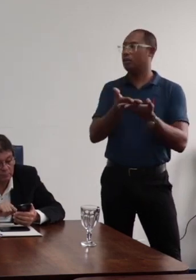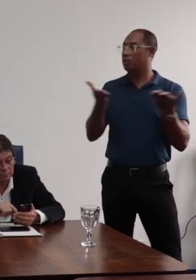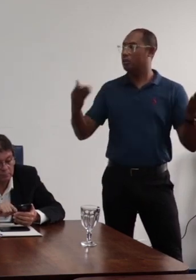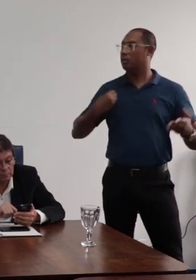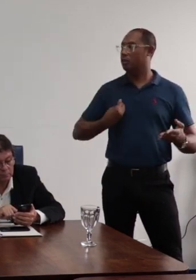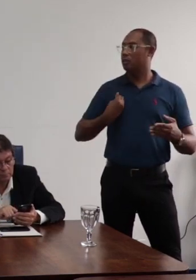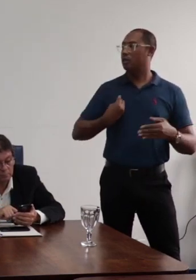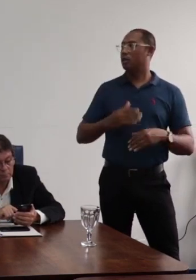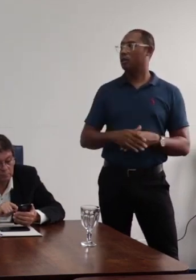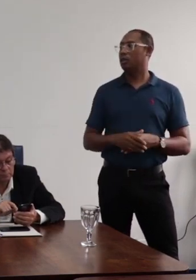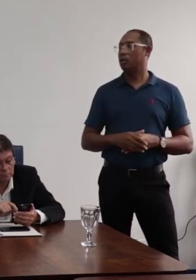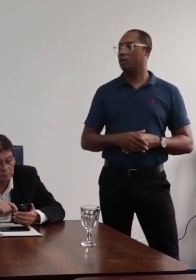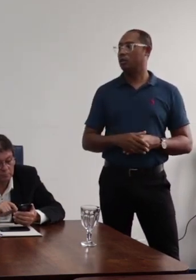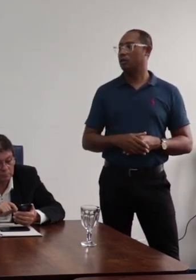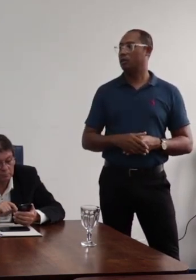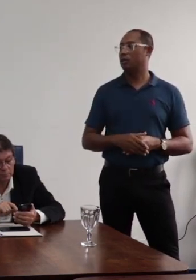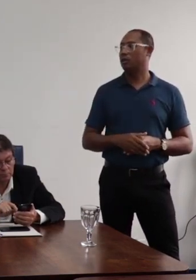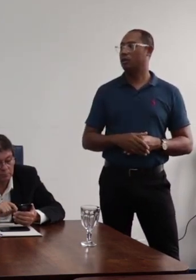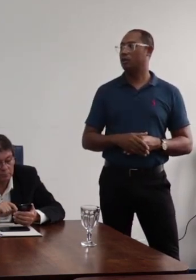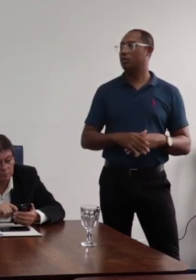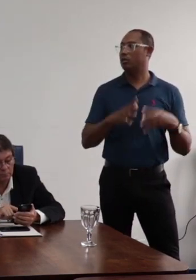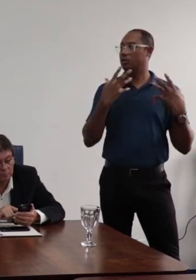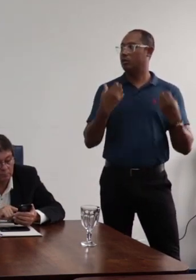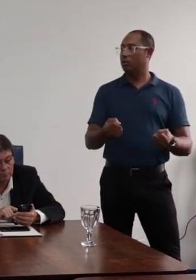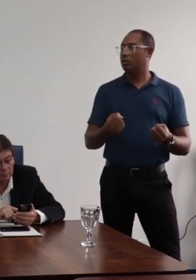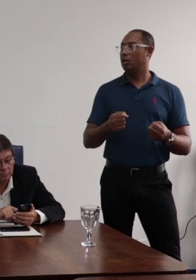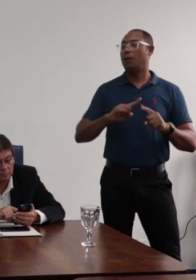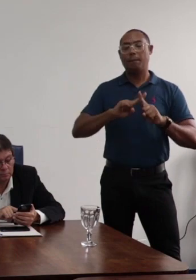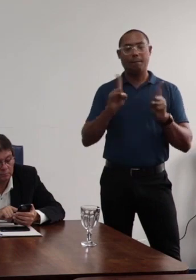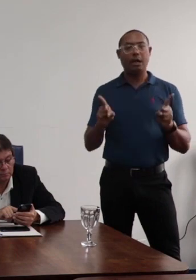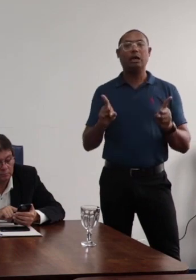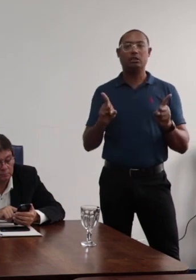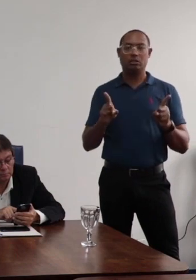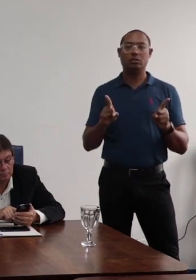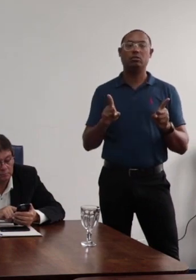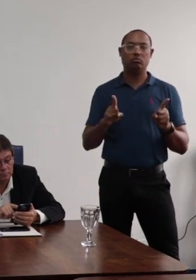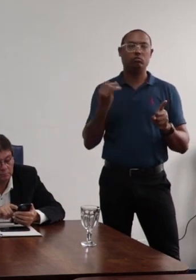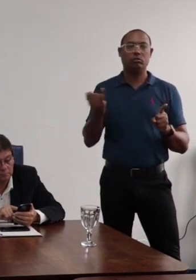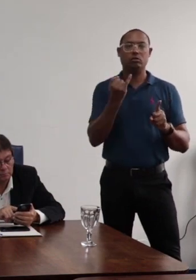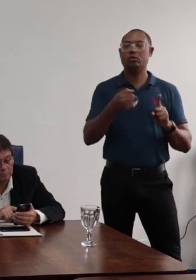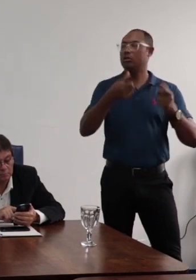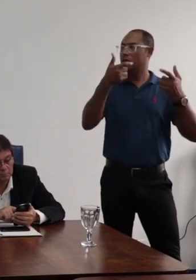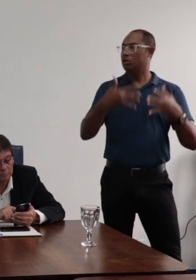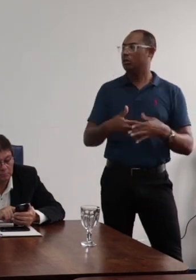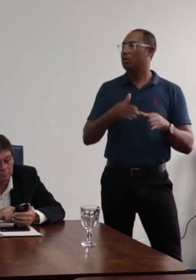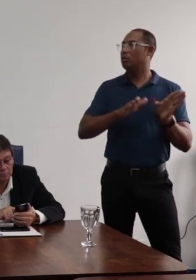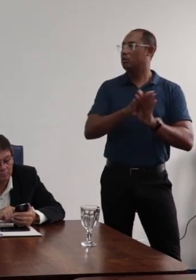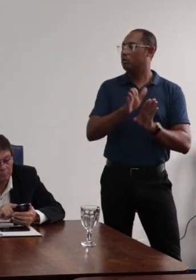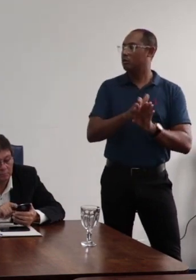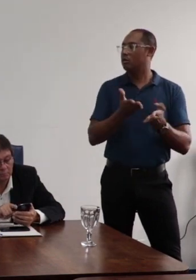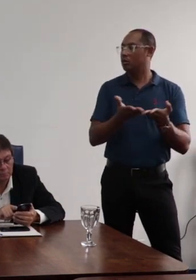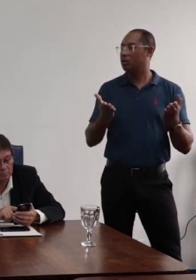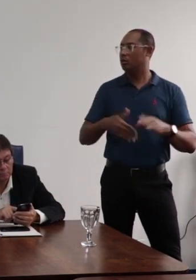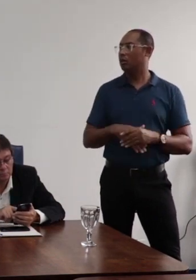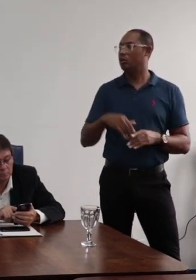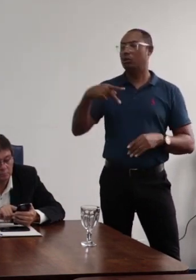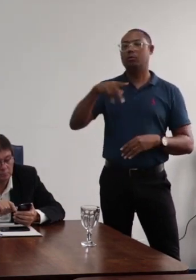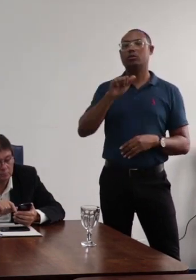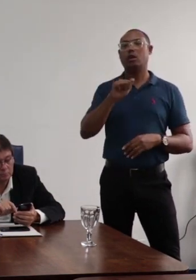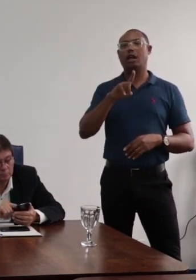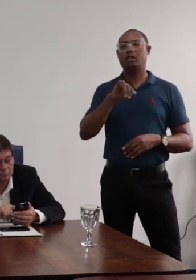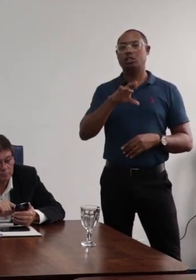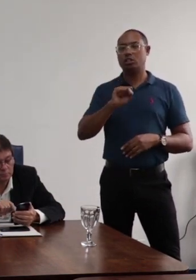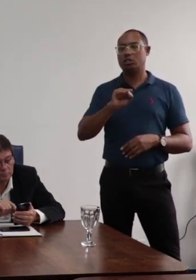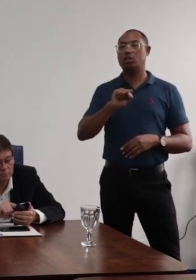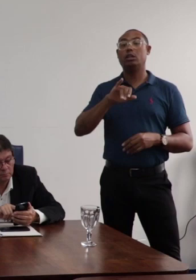participantes. Eu fui contemplada, mas eu acho que é importante o que foi apontado pelos conselheiros, professor Adson,